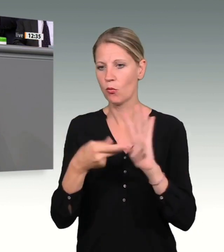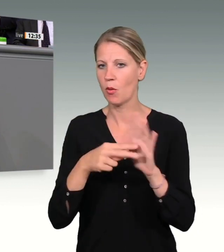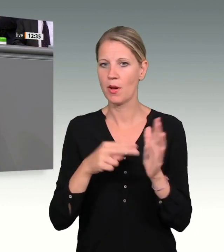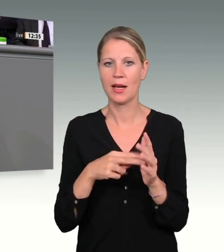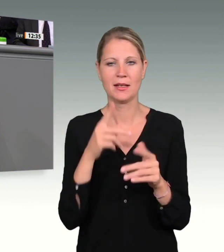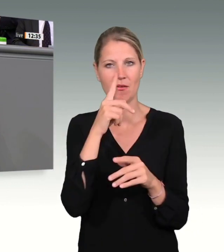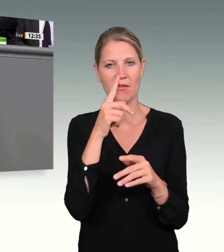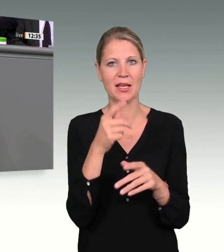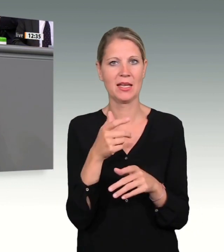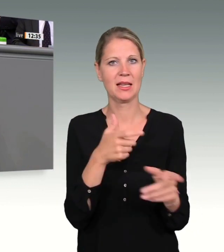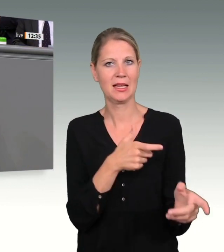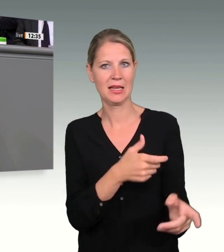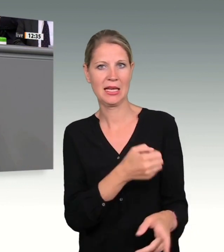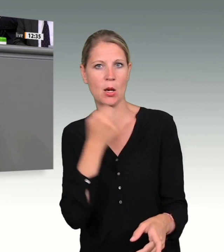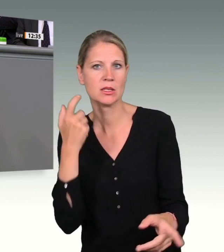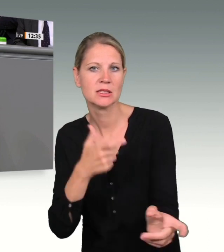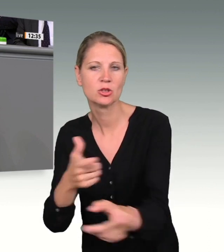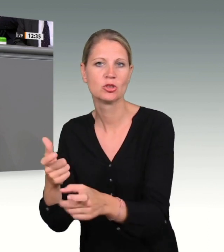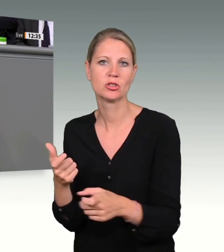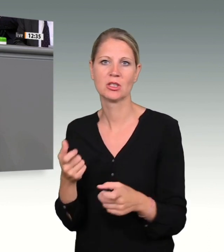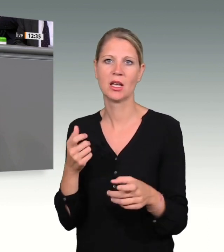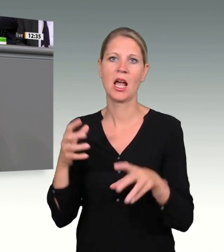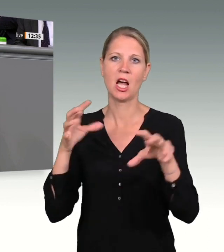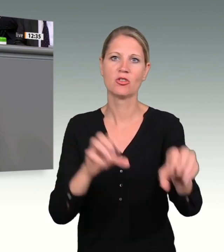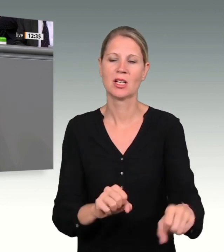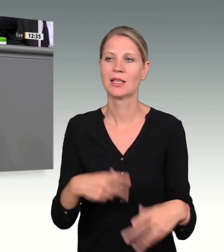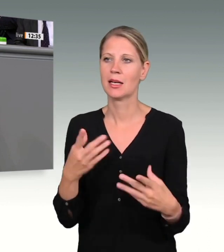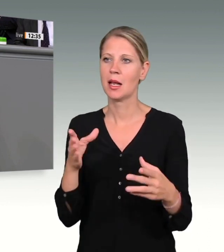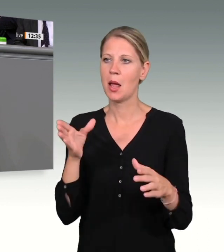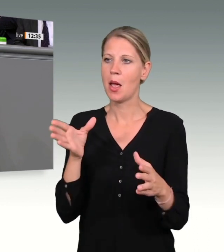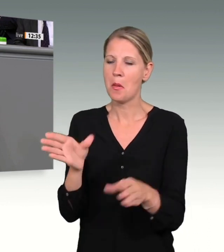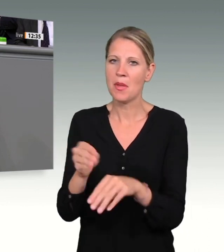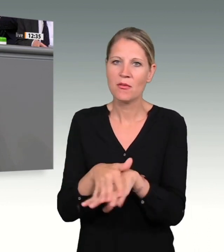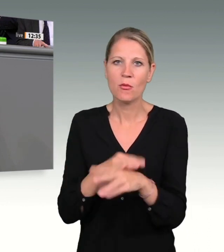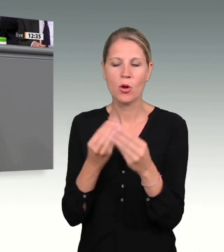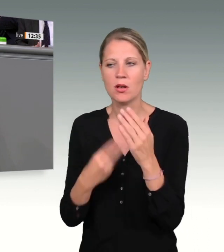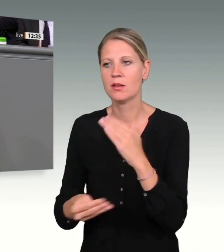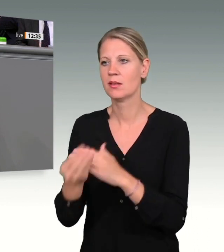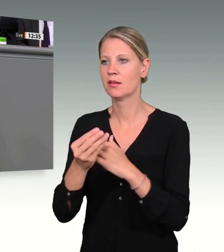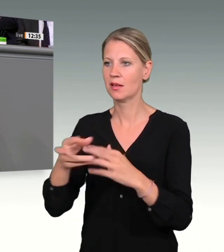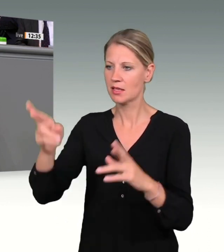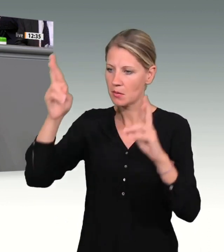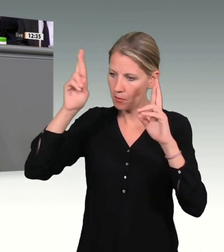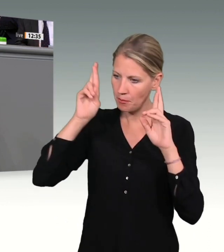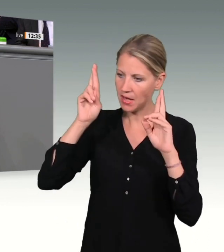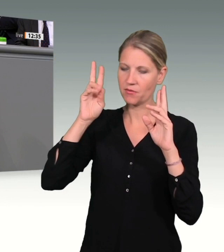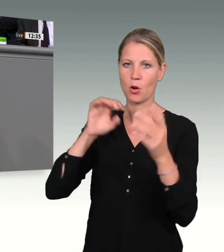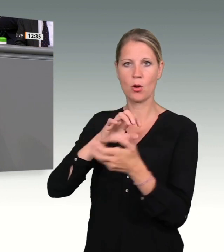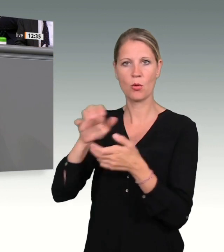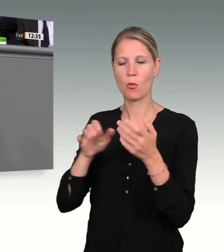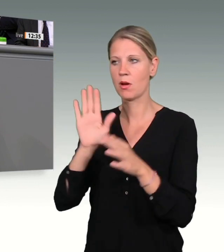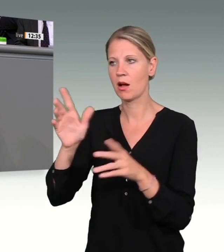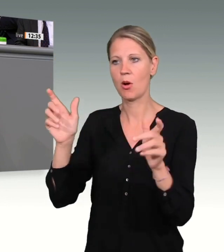einen respektvollen, vor allem einen unterstützenden Umgang mit Ihnen, den Opfern und Hinterbliebenen, angeht. Ich glaube nicht, dass